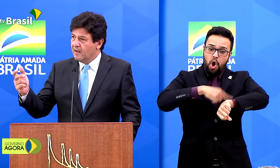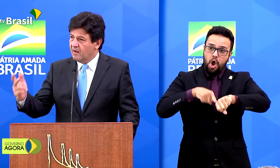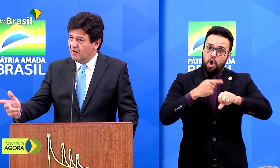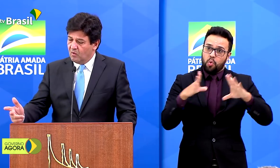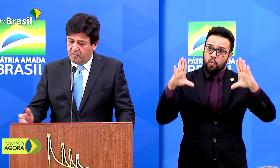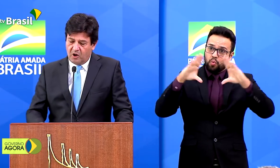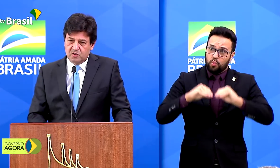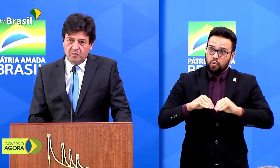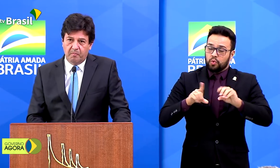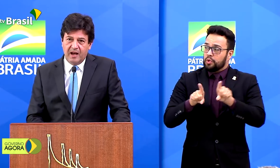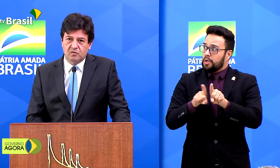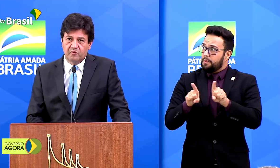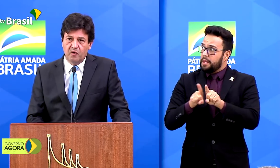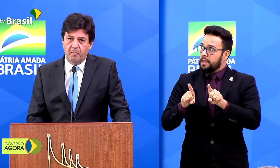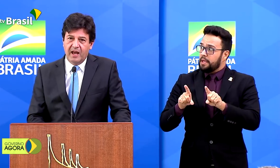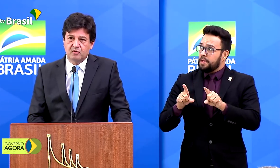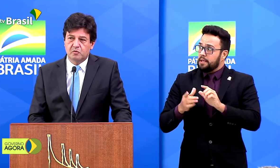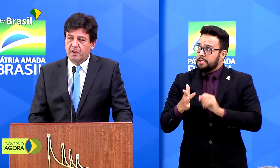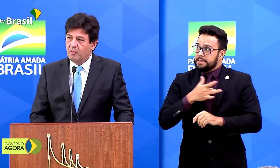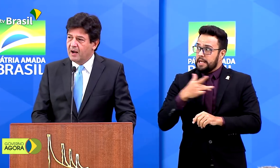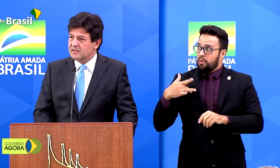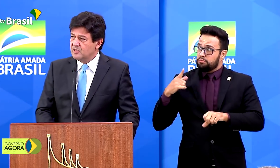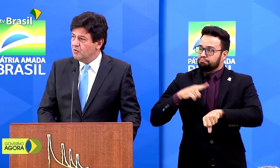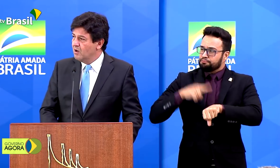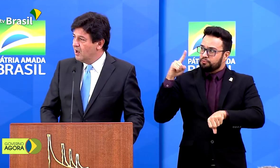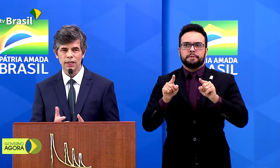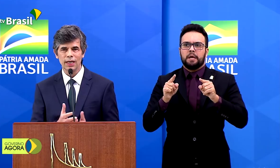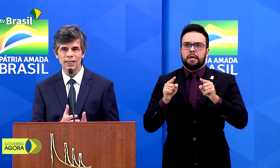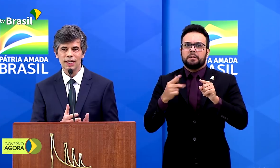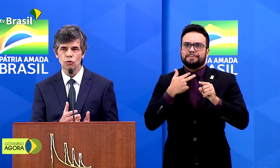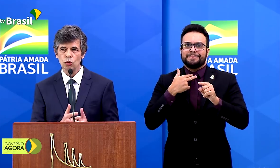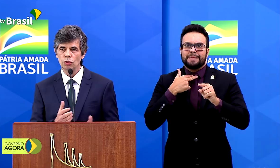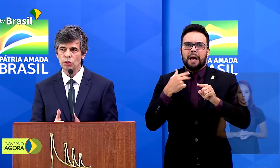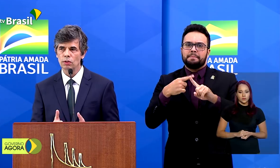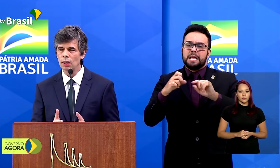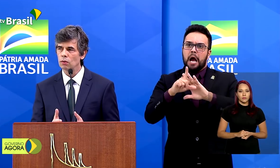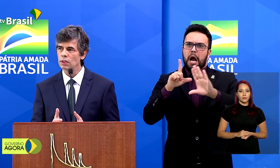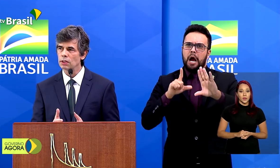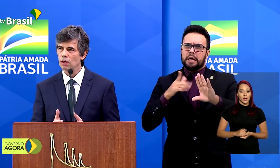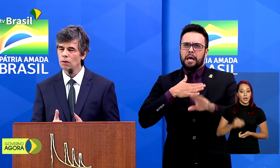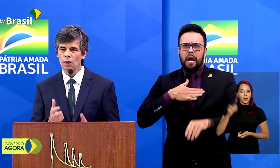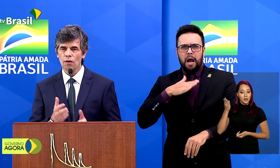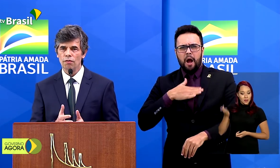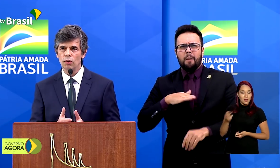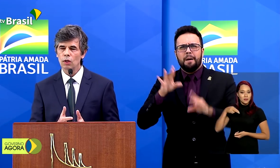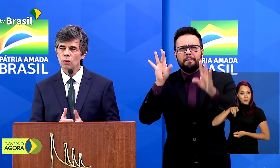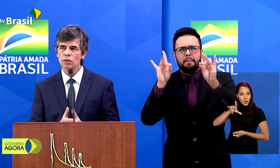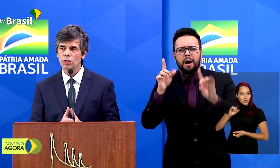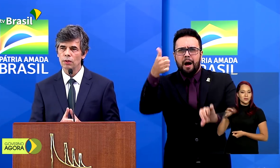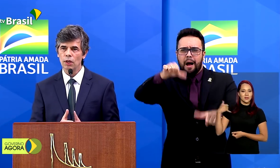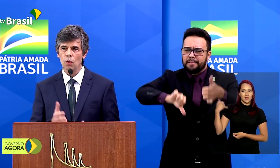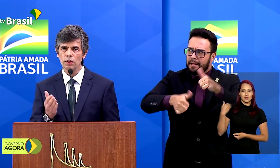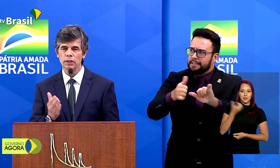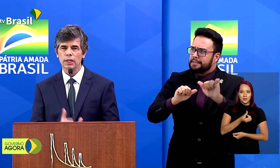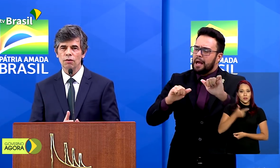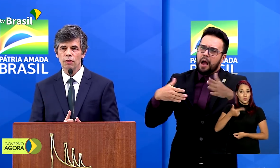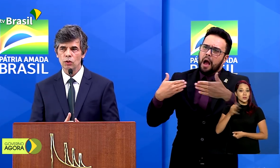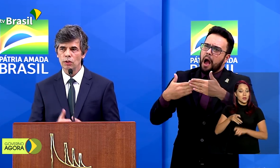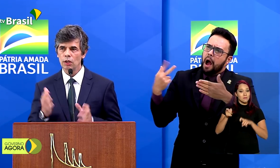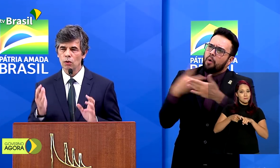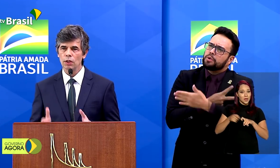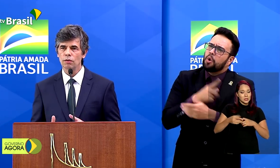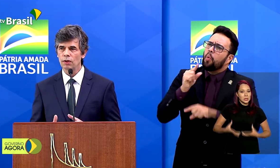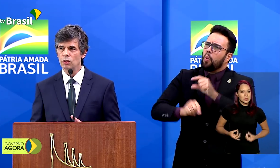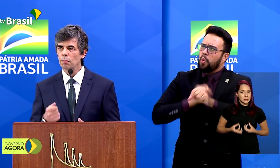Hora. O próximo passo foi o Médicos pelo Brasil. O carioca Nelson Teich tem 62 anos e é médico